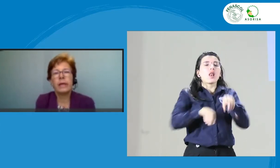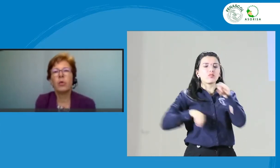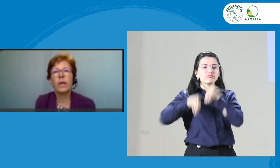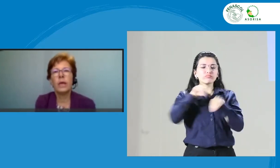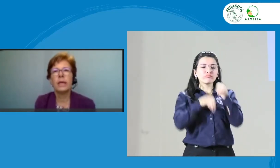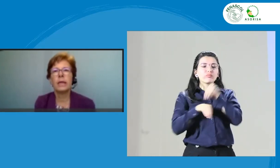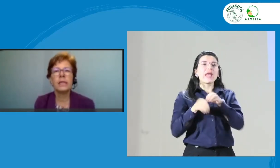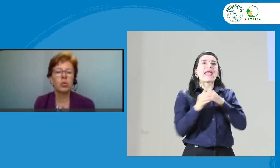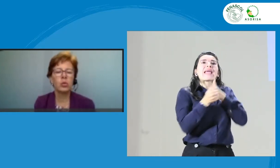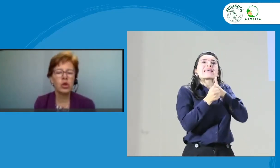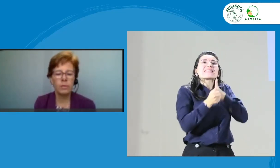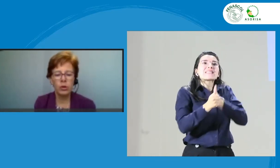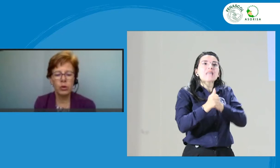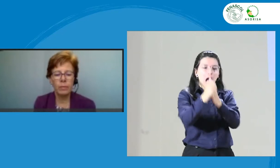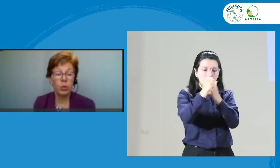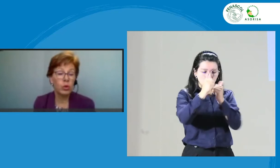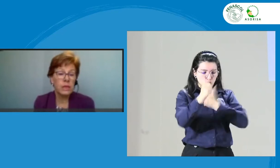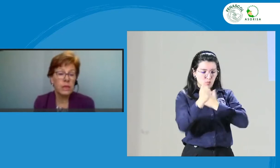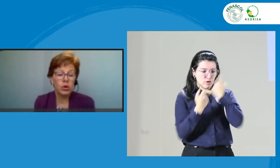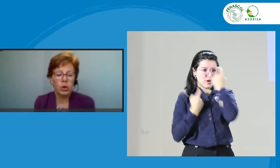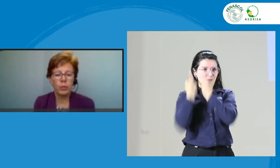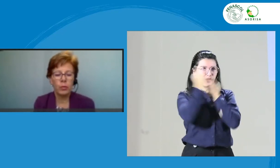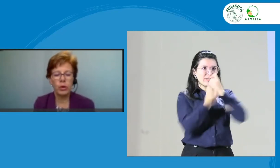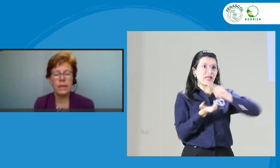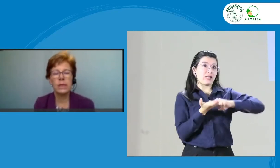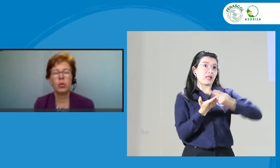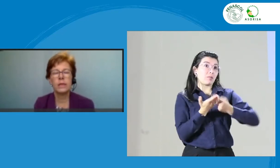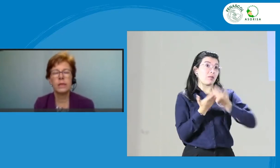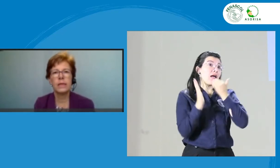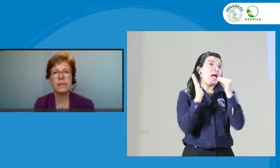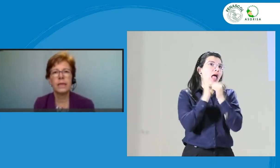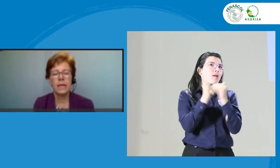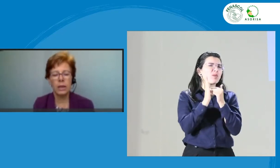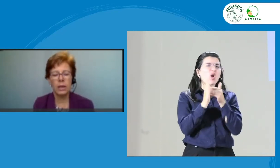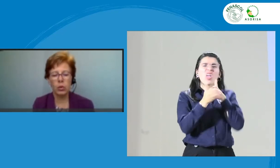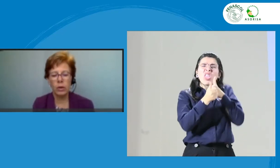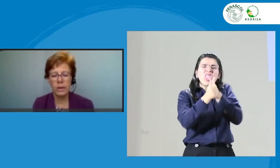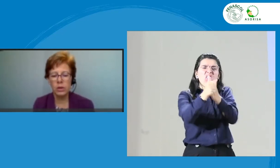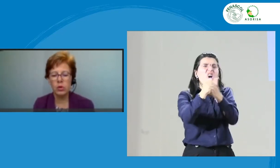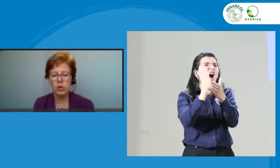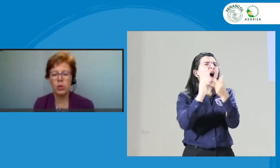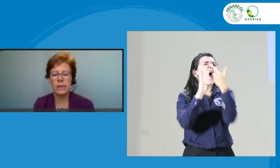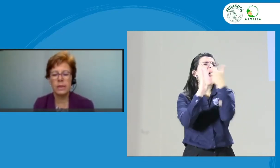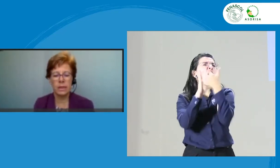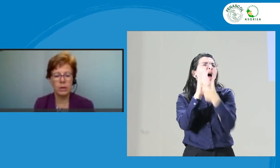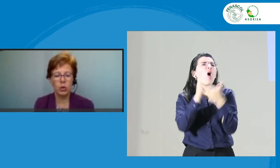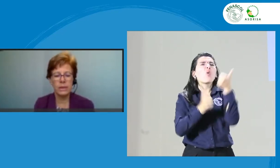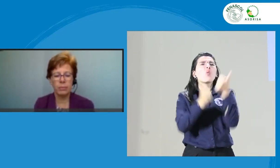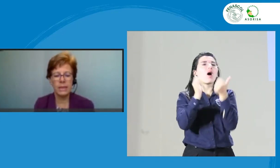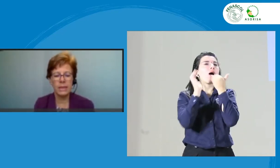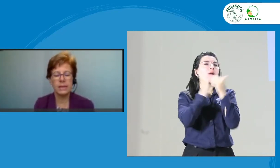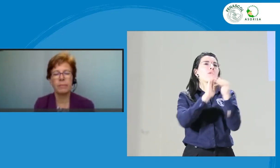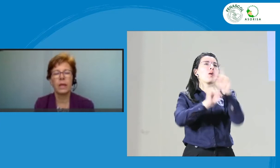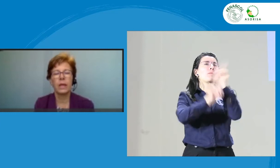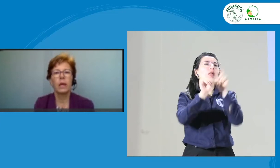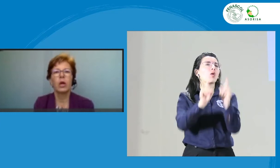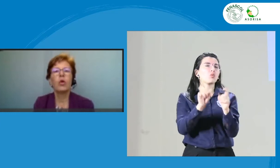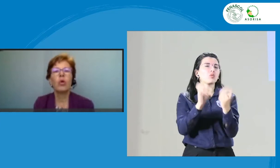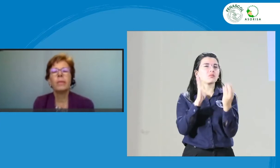voy a darles algunos ejemplos de preguntas que yo creo podrían incluirse en esa guía de autorreflexión sobre el servicio que se presta. ¿Cómo me